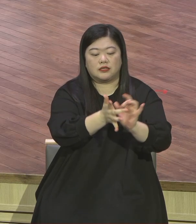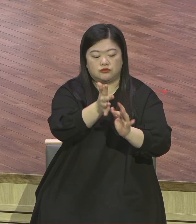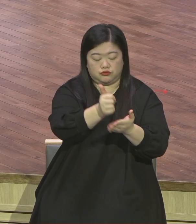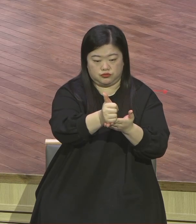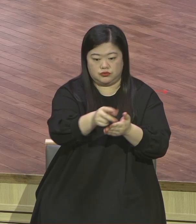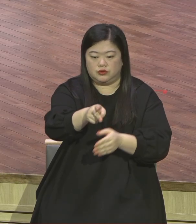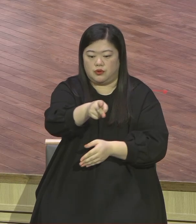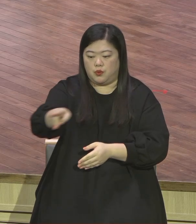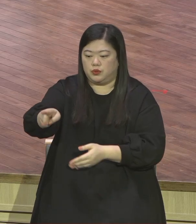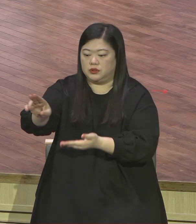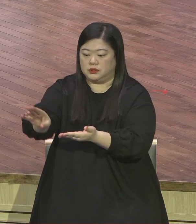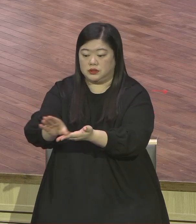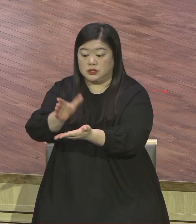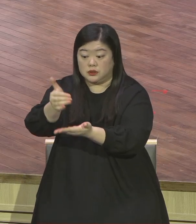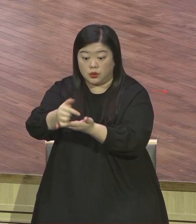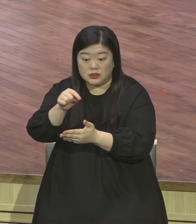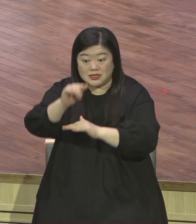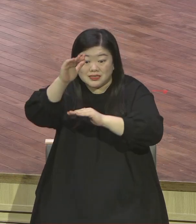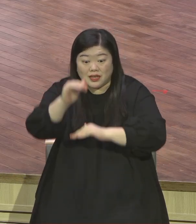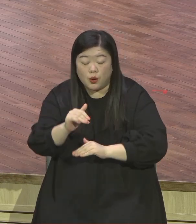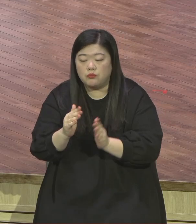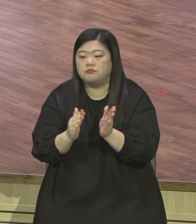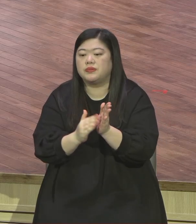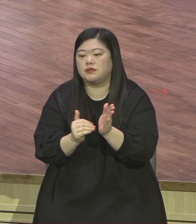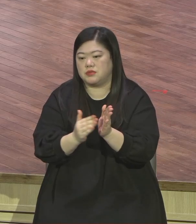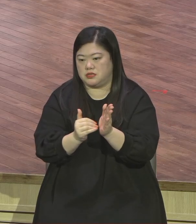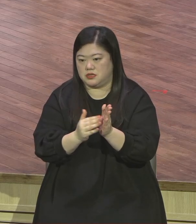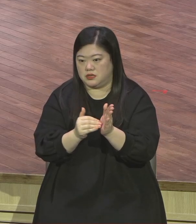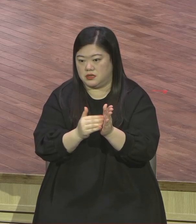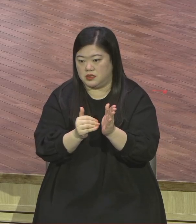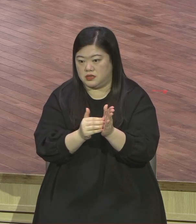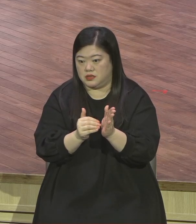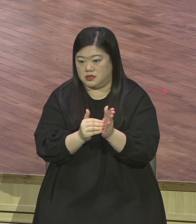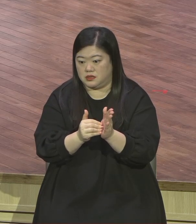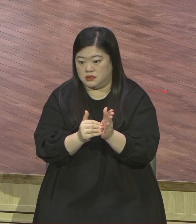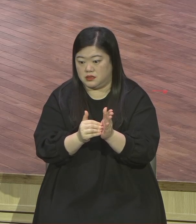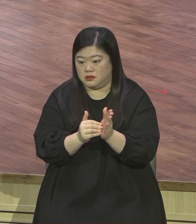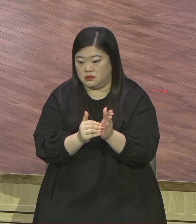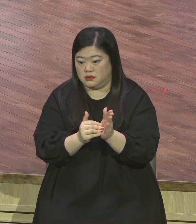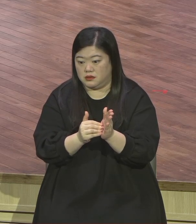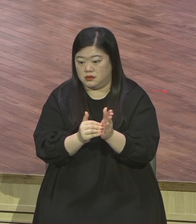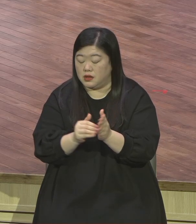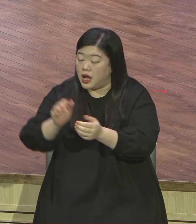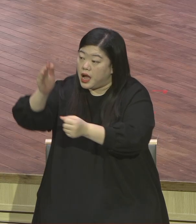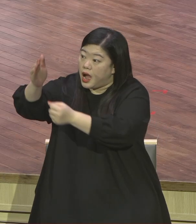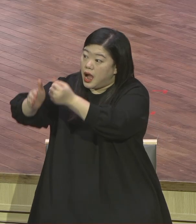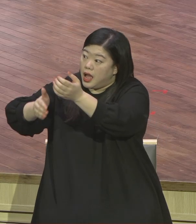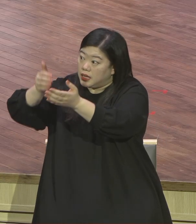이게 비밀이에요 하나님의 비밀인 그리스도 이 그리스도